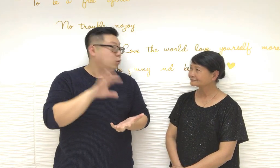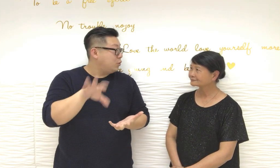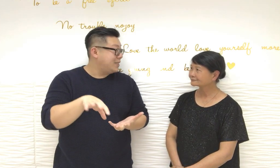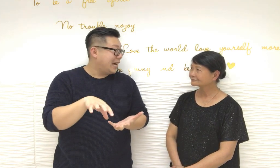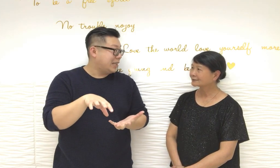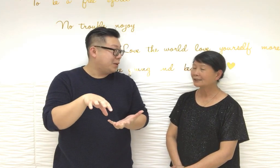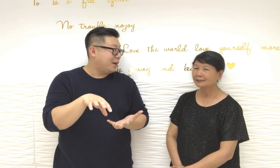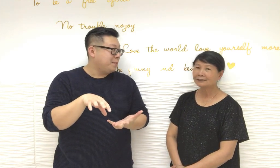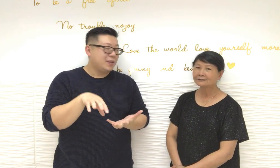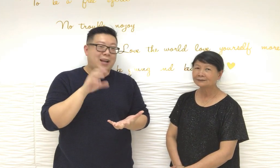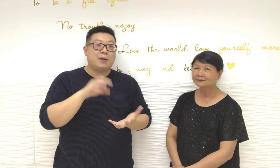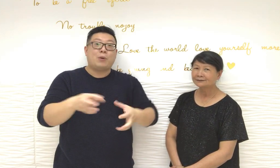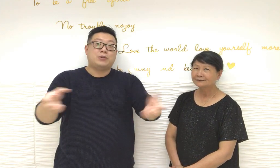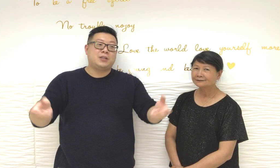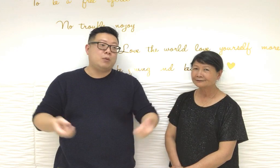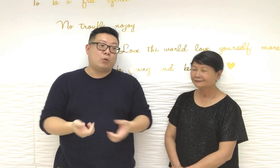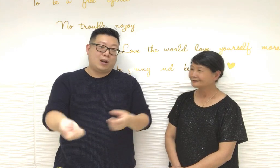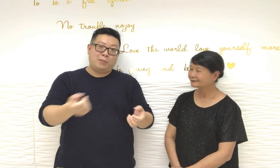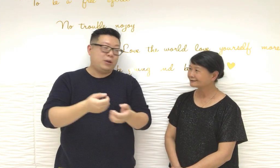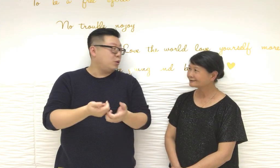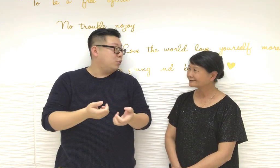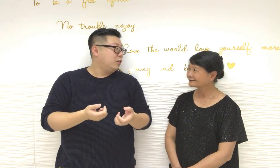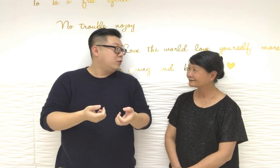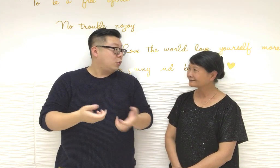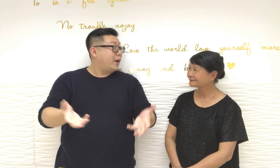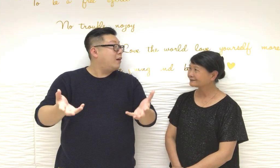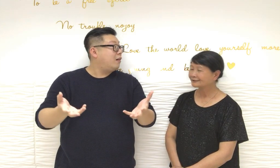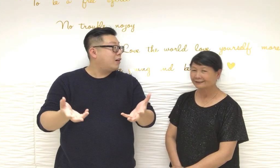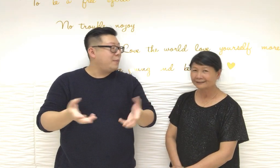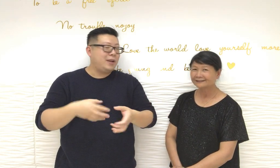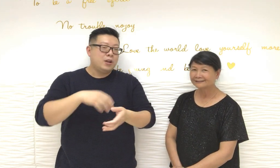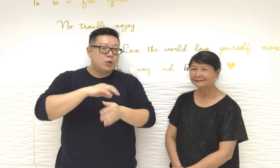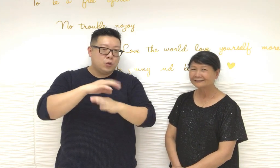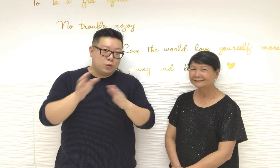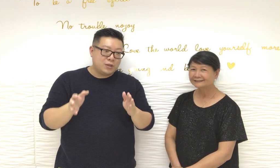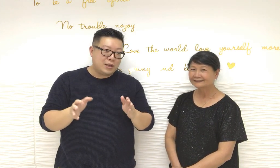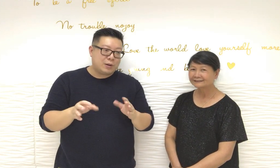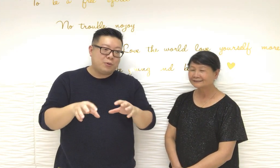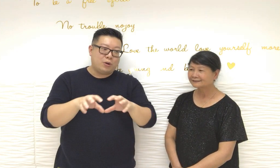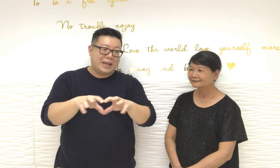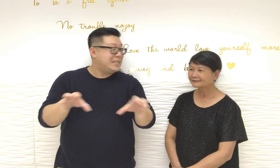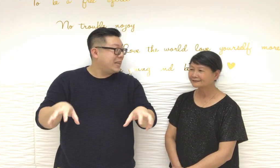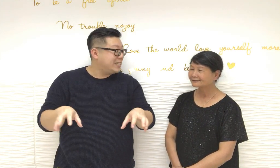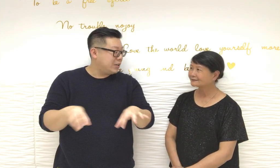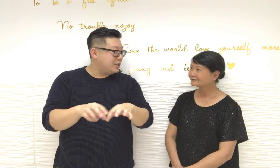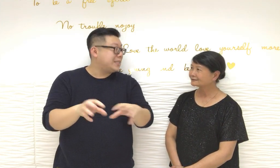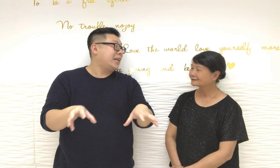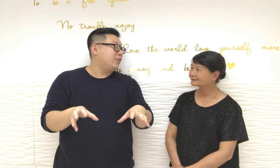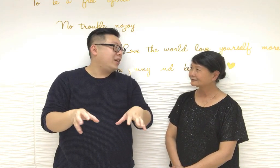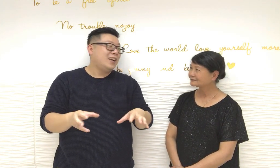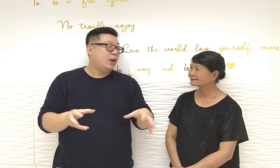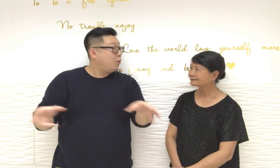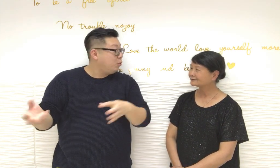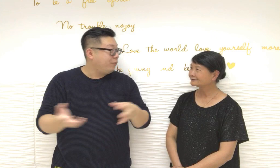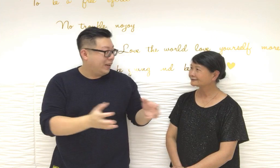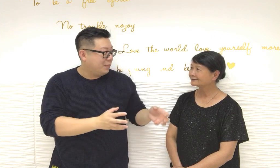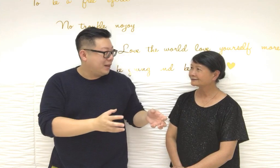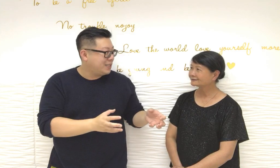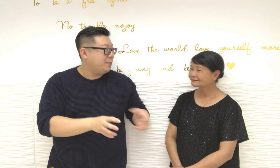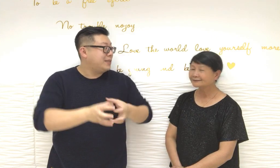很短時間的是啊圍著自己不要在那裏做事那你完了之後那幾隻即那些小的些你可以去Woofing就是你不是